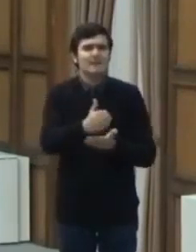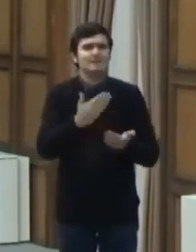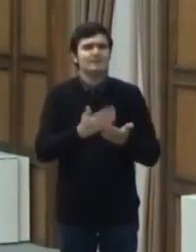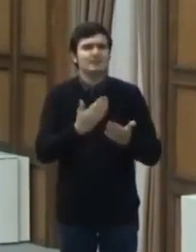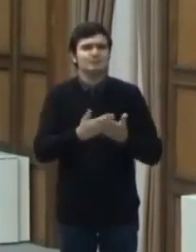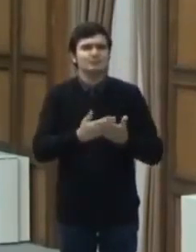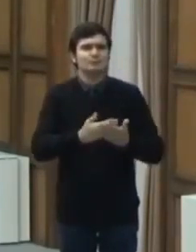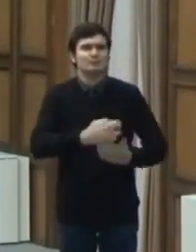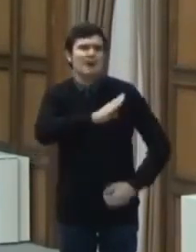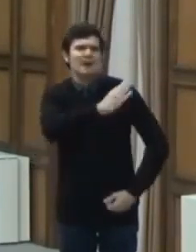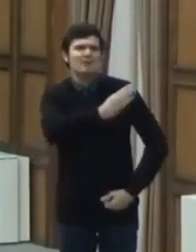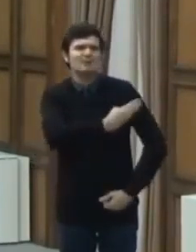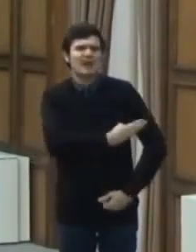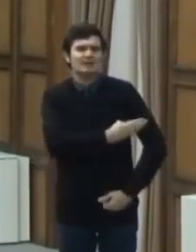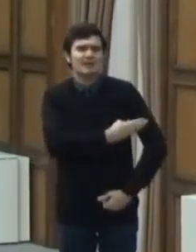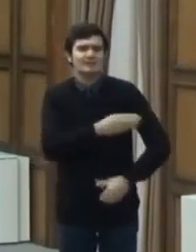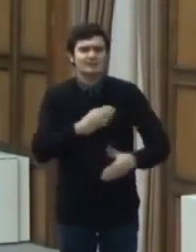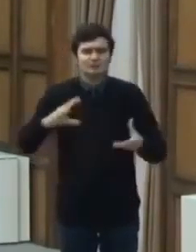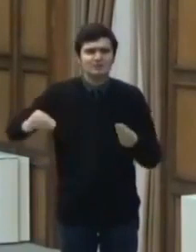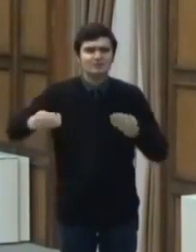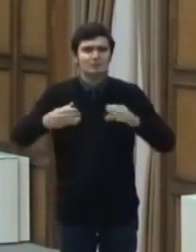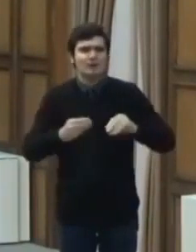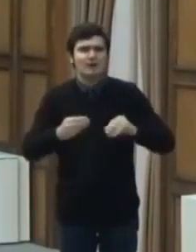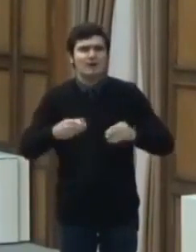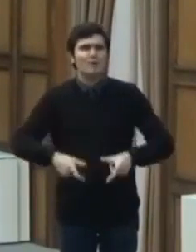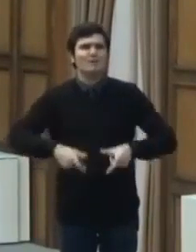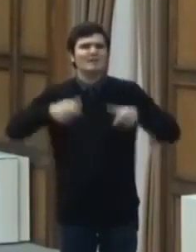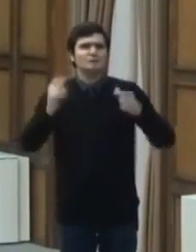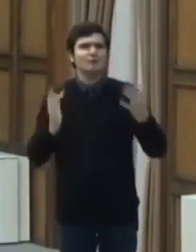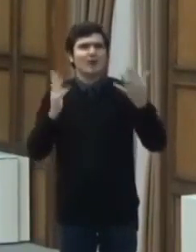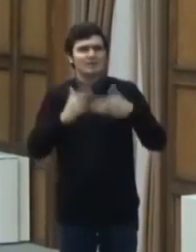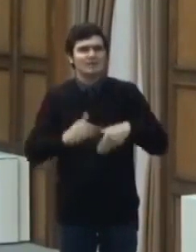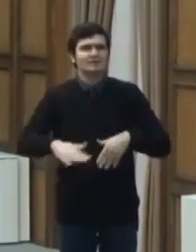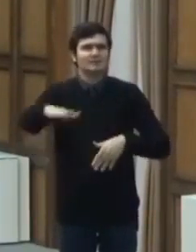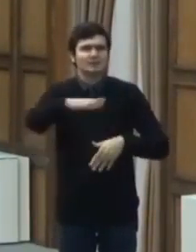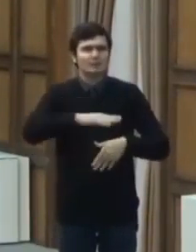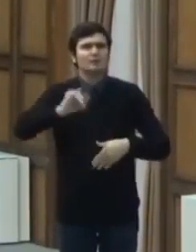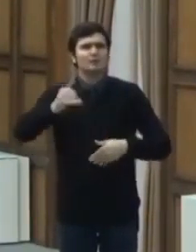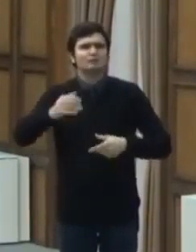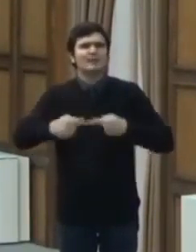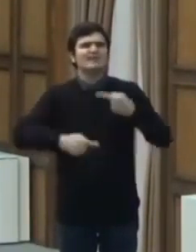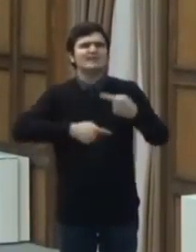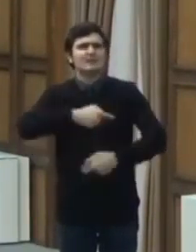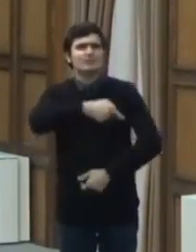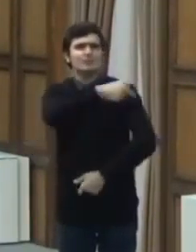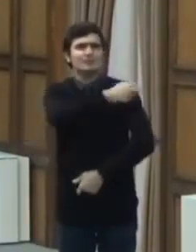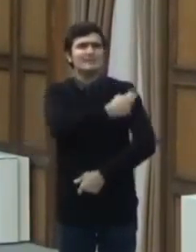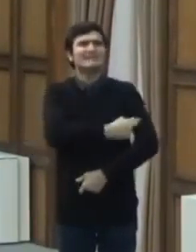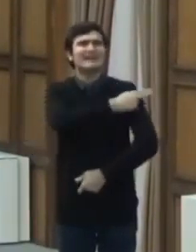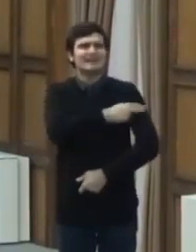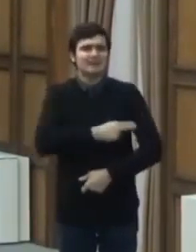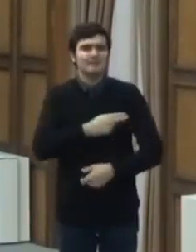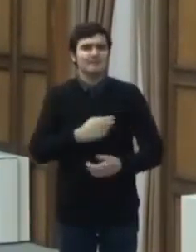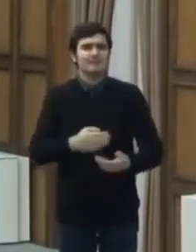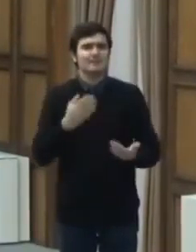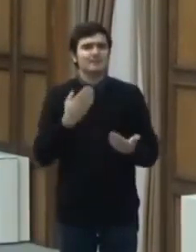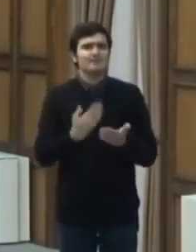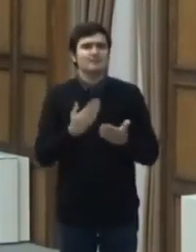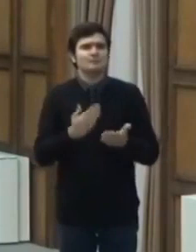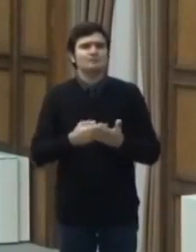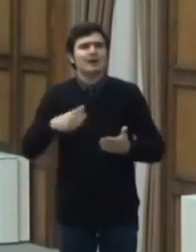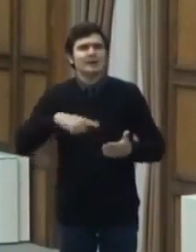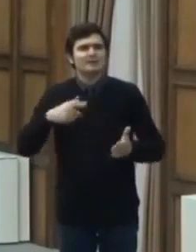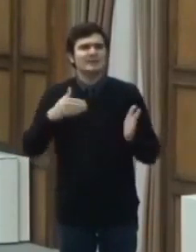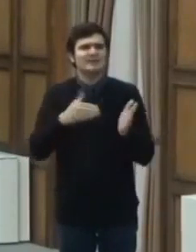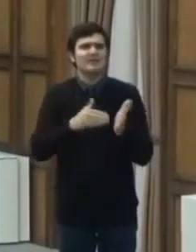unităților administrativ-teritoriale și a sistemului sanitar, în contextul necesității de creare